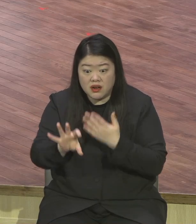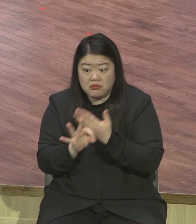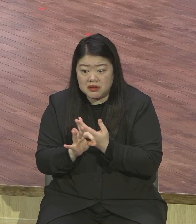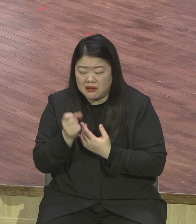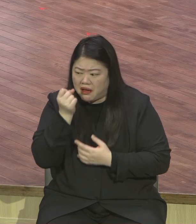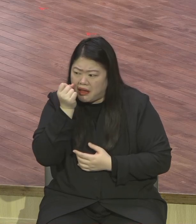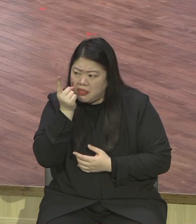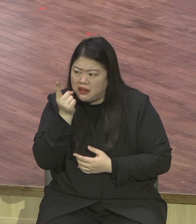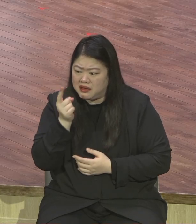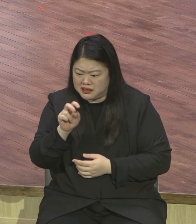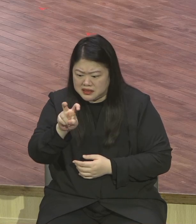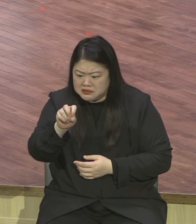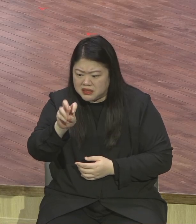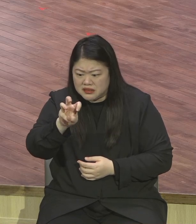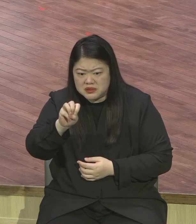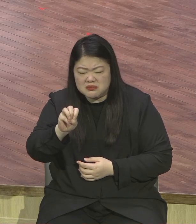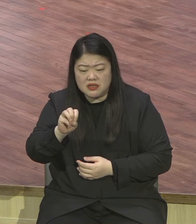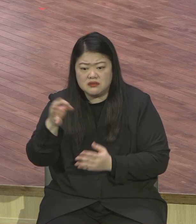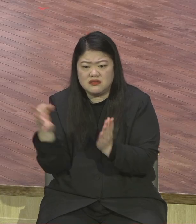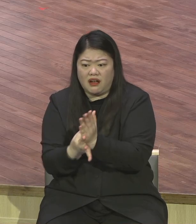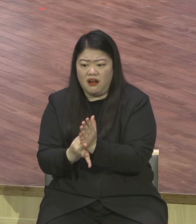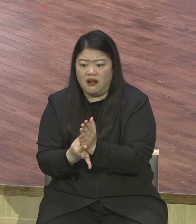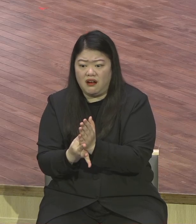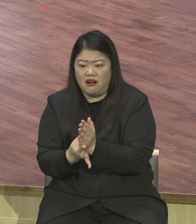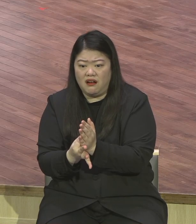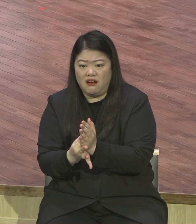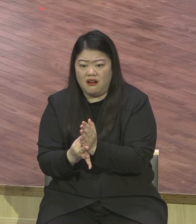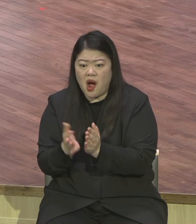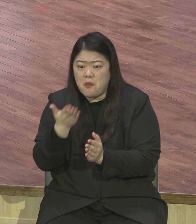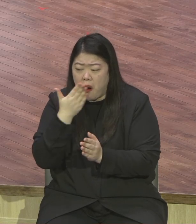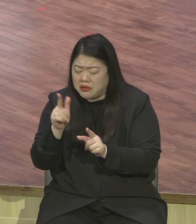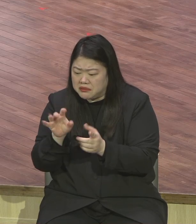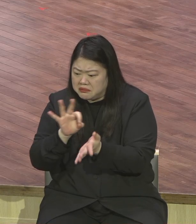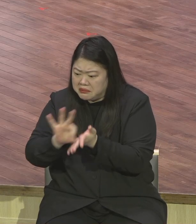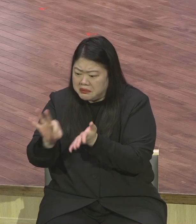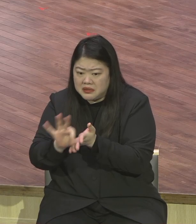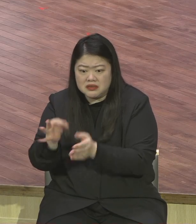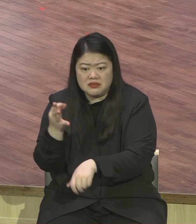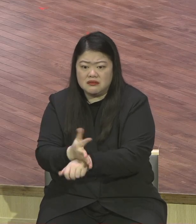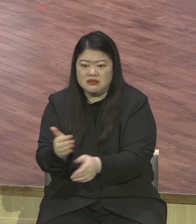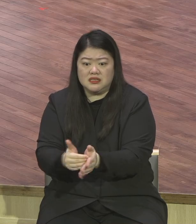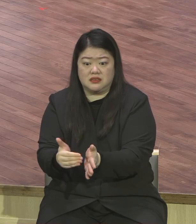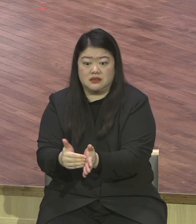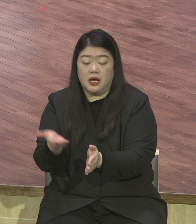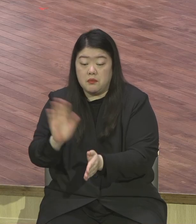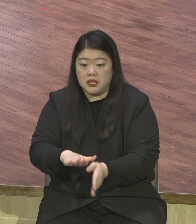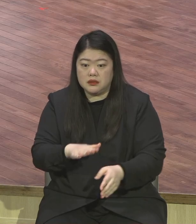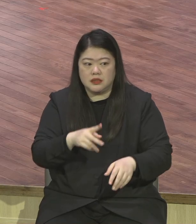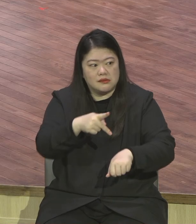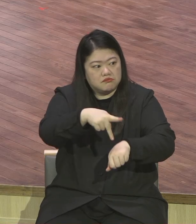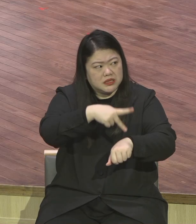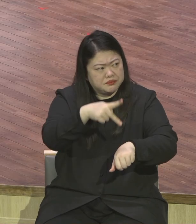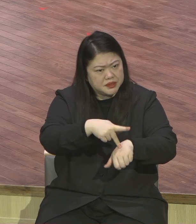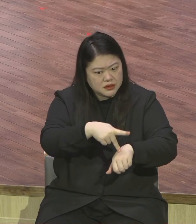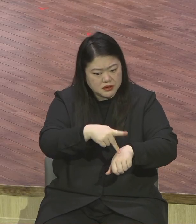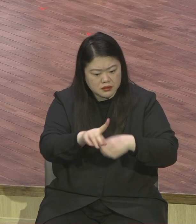수 있고 그 성교육이 가지고 마음껏 우리 서양에서 우리나라 왔을 때 성교사들 최고돈 집에서 최고돈 탓하고